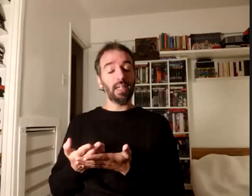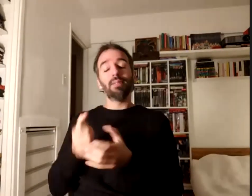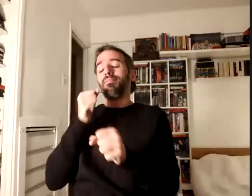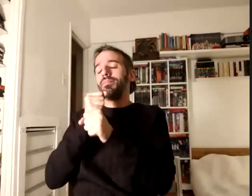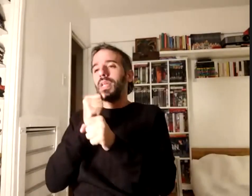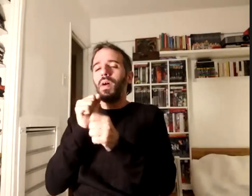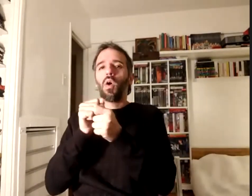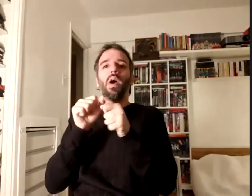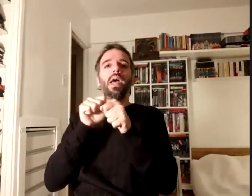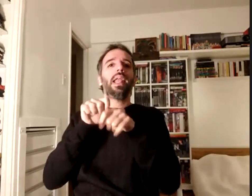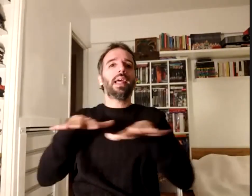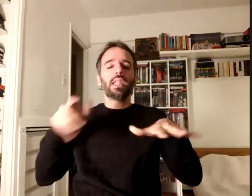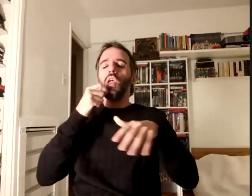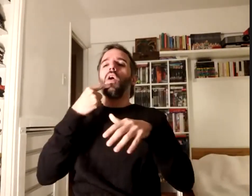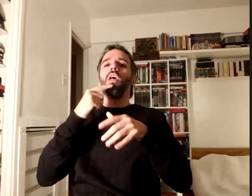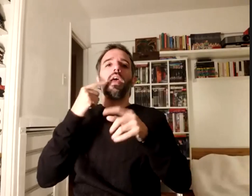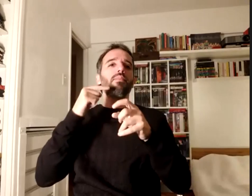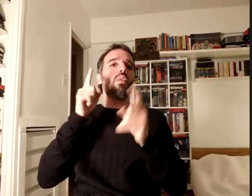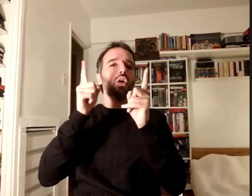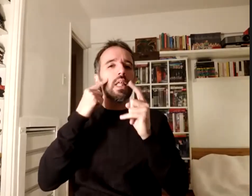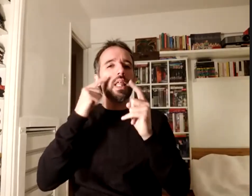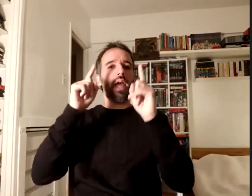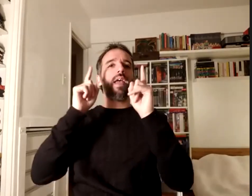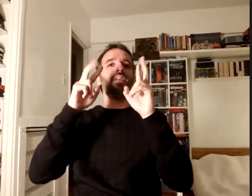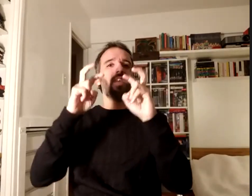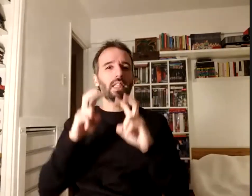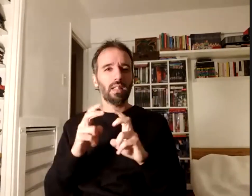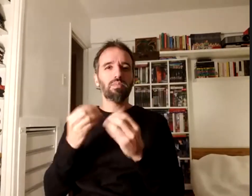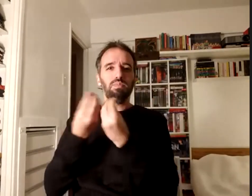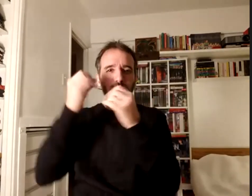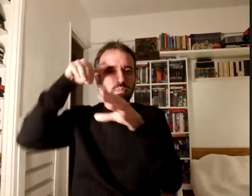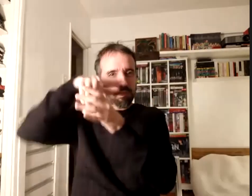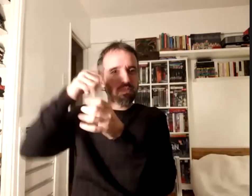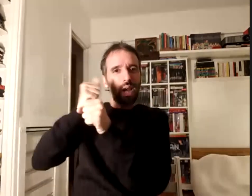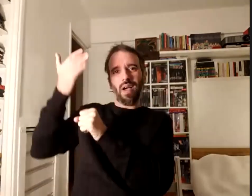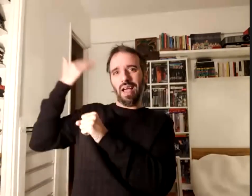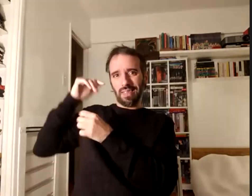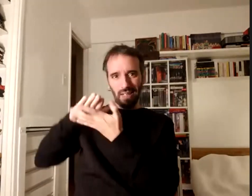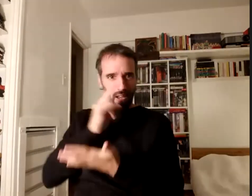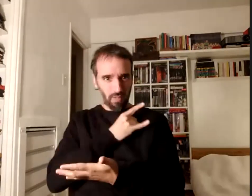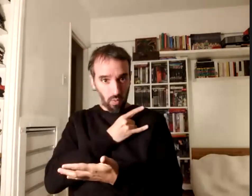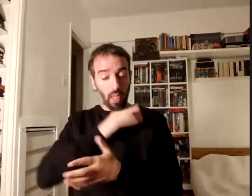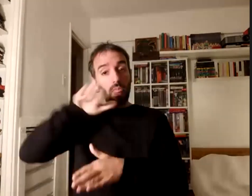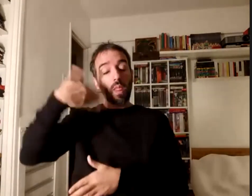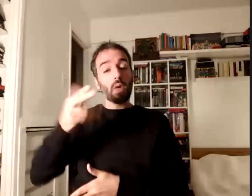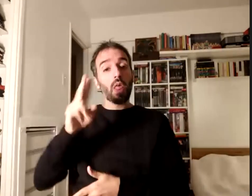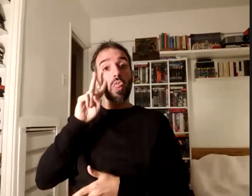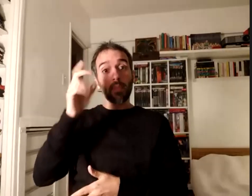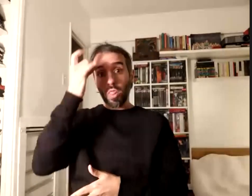docencia investigación que venían trabajándose en la facultad y ya en 2012 formalmente se